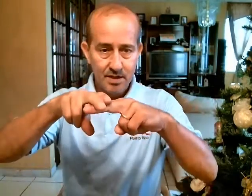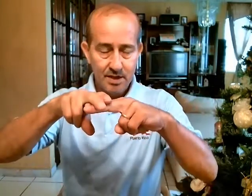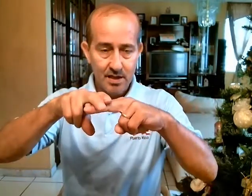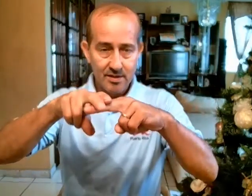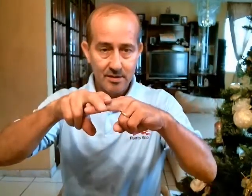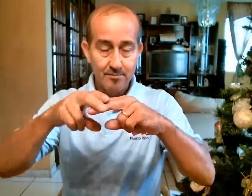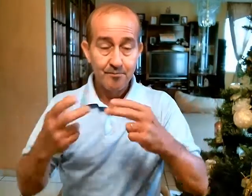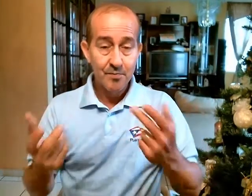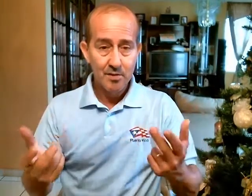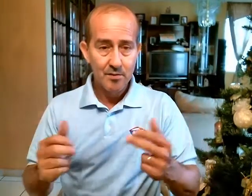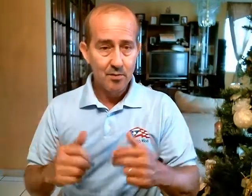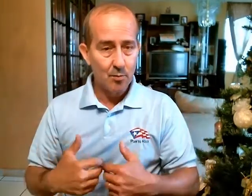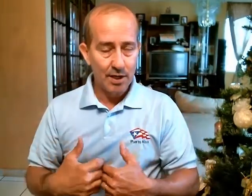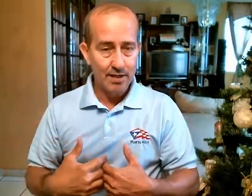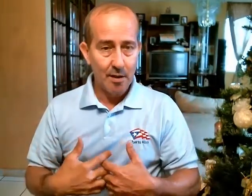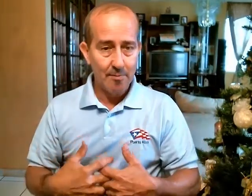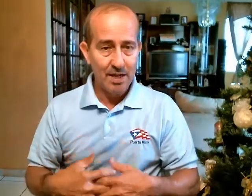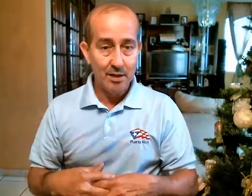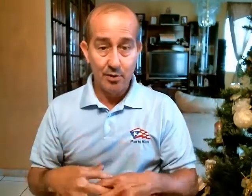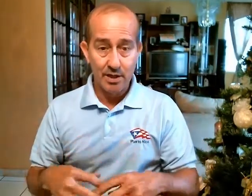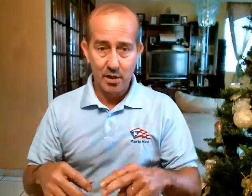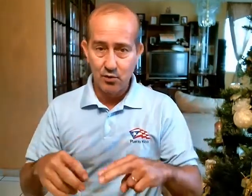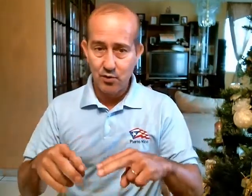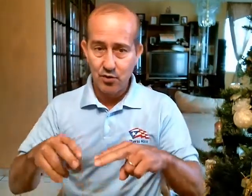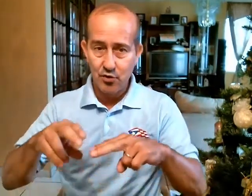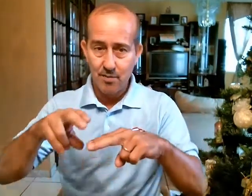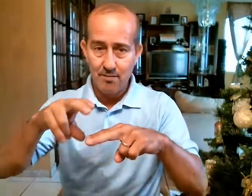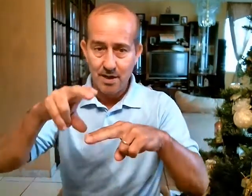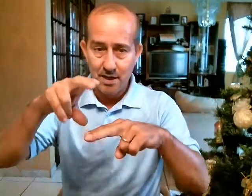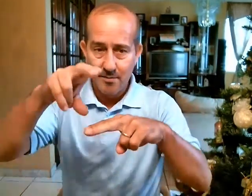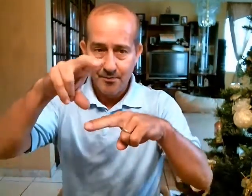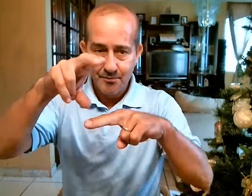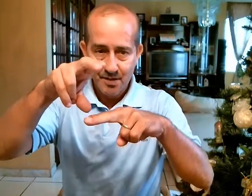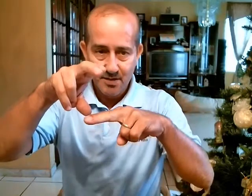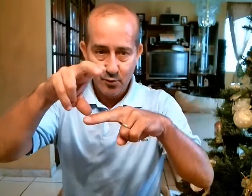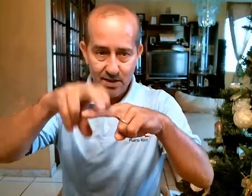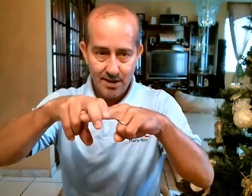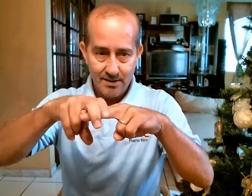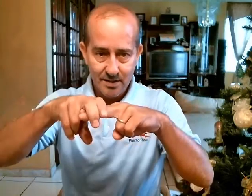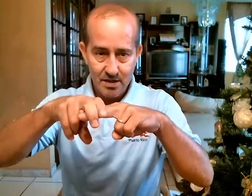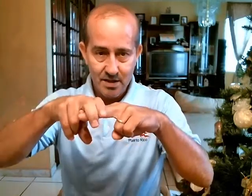Sentarse Como les estaba explicando En Estados Unidos normalmente se usa Silla